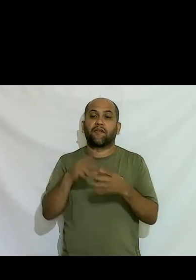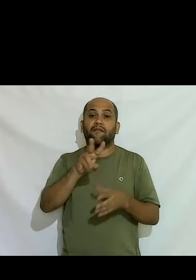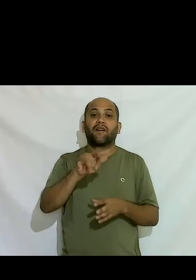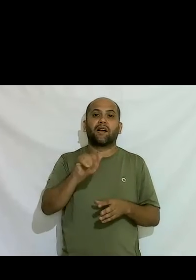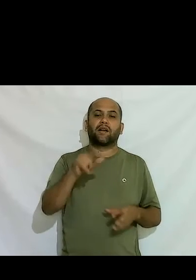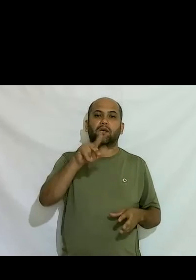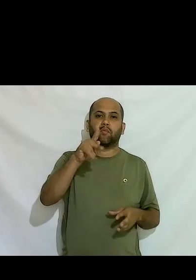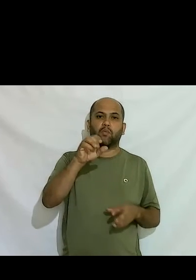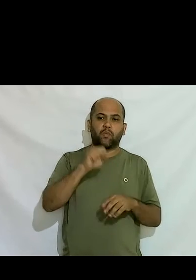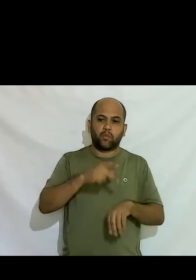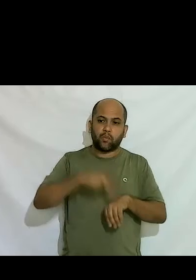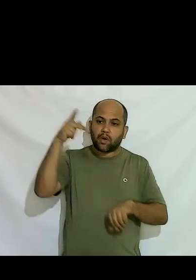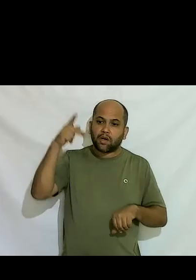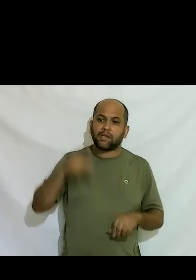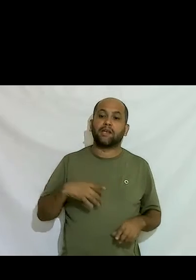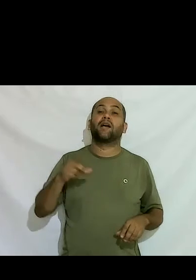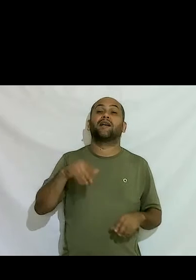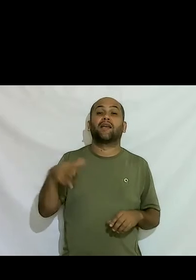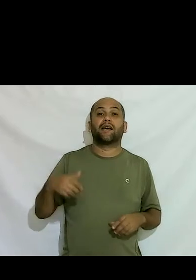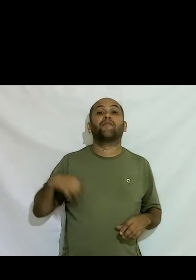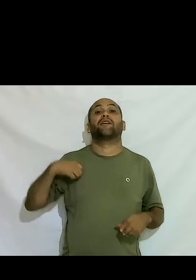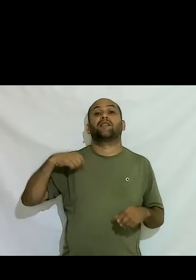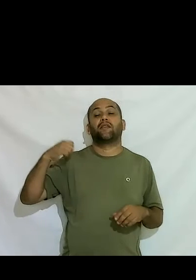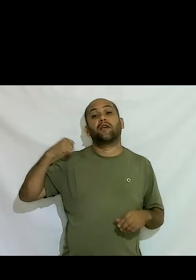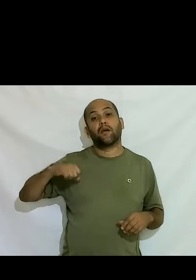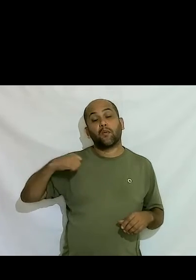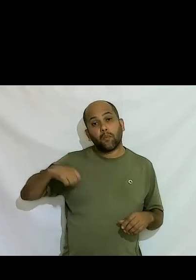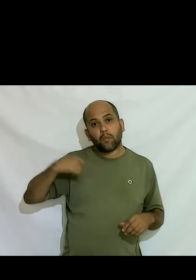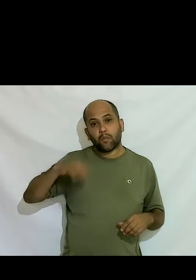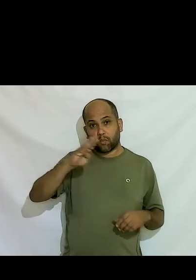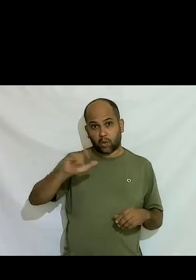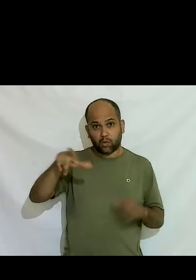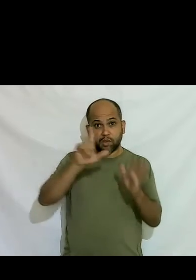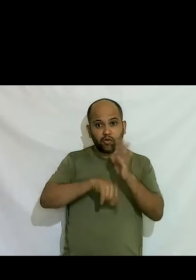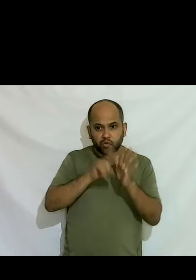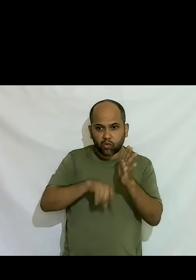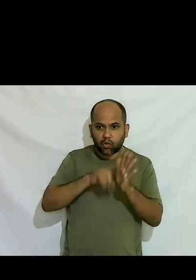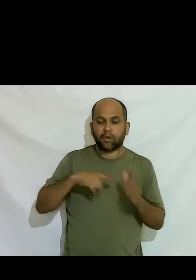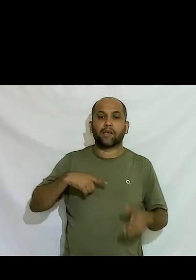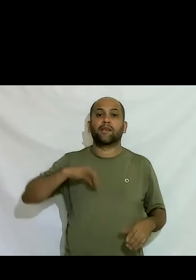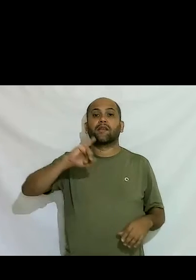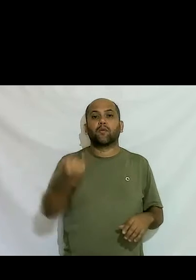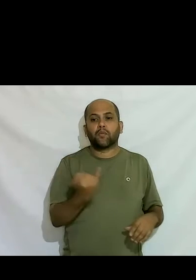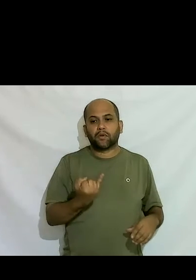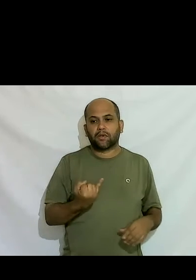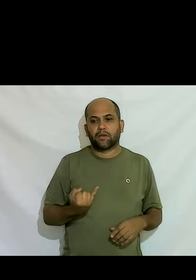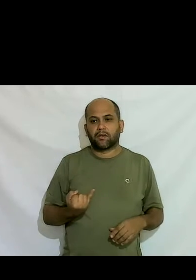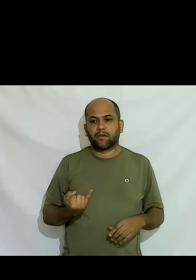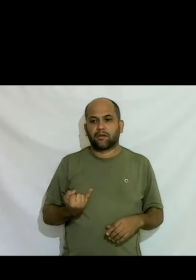quem é que vai ter de bolsa quem é que vai ter a oportunidade a gente